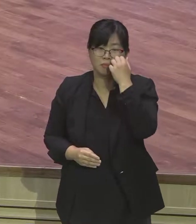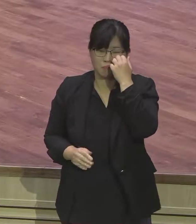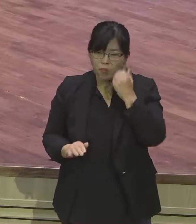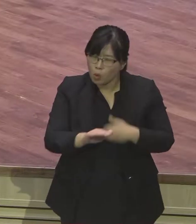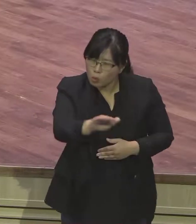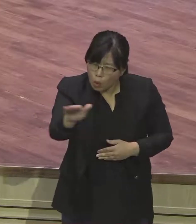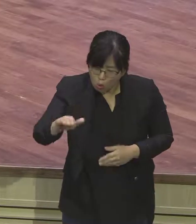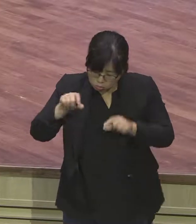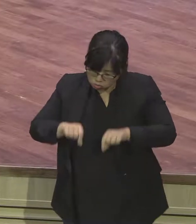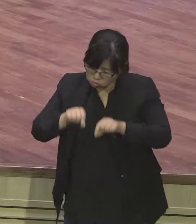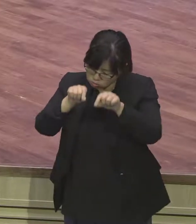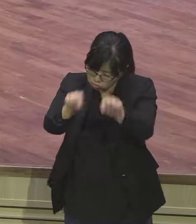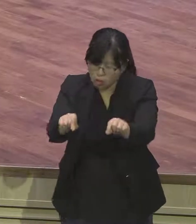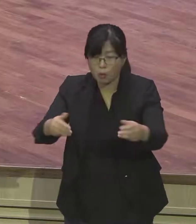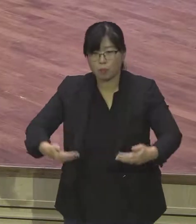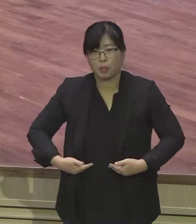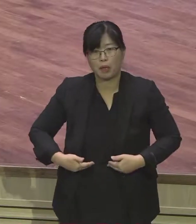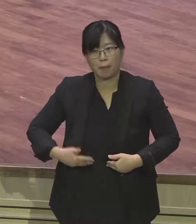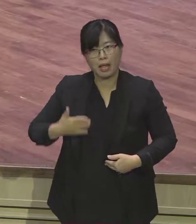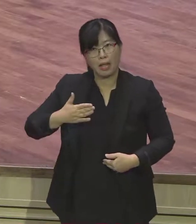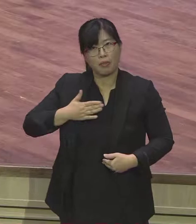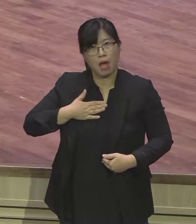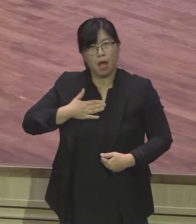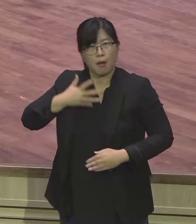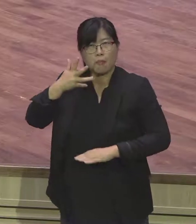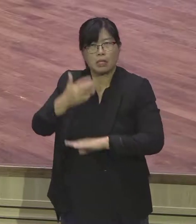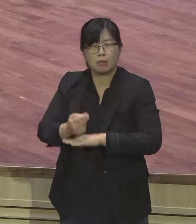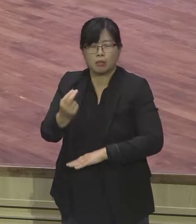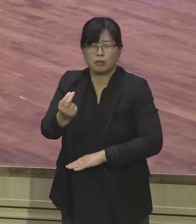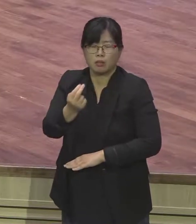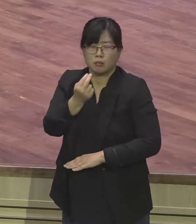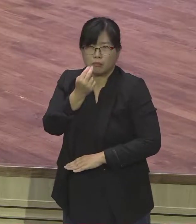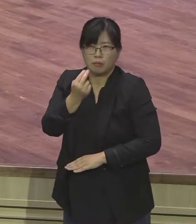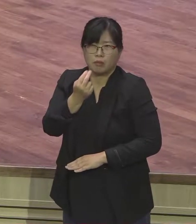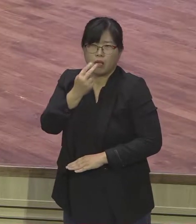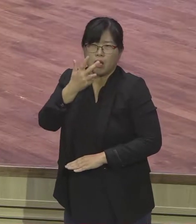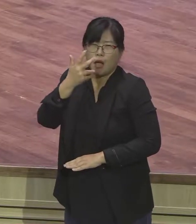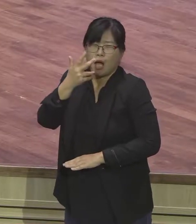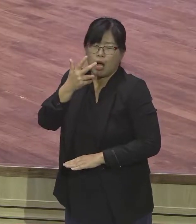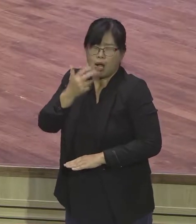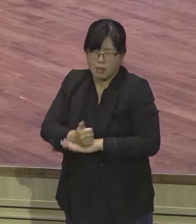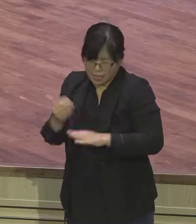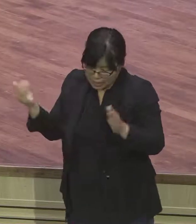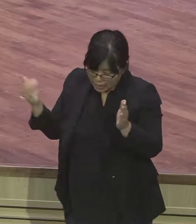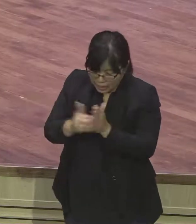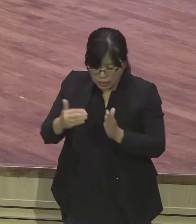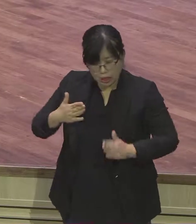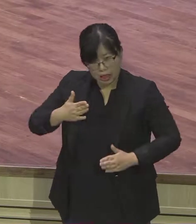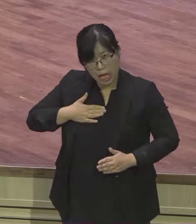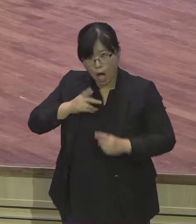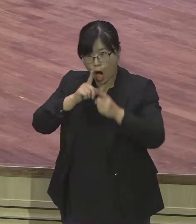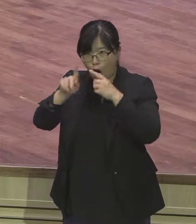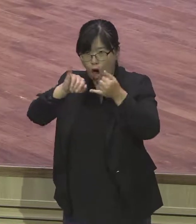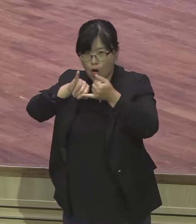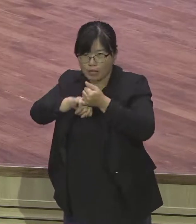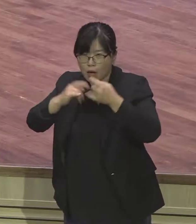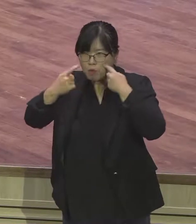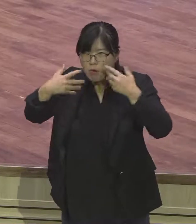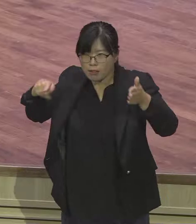마지막까지 은약의 비전이 나오기 바랍니다. 성경이 그렇게 하나님이 서신 하나님을 사랑하는